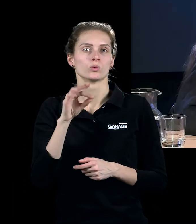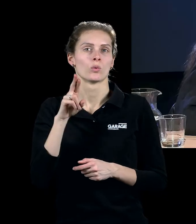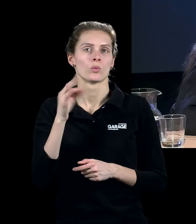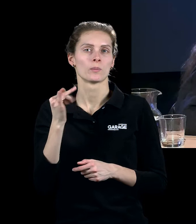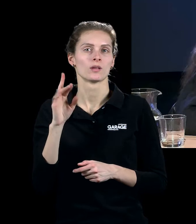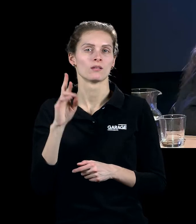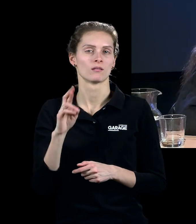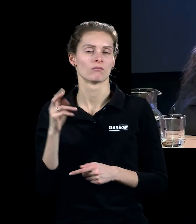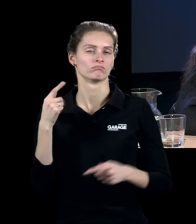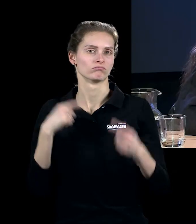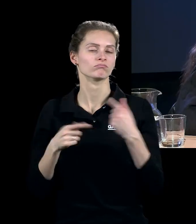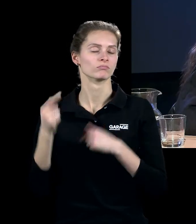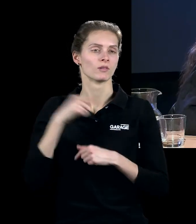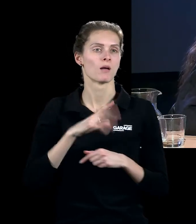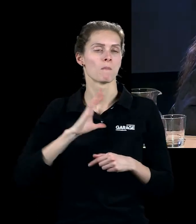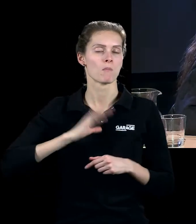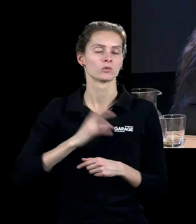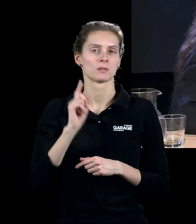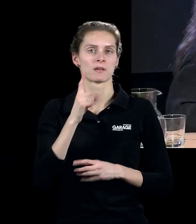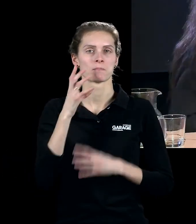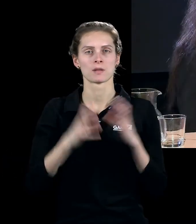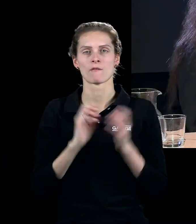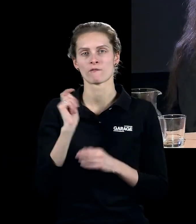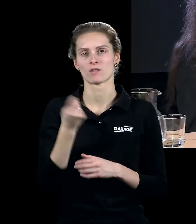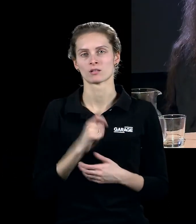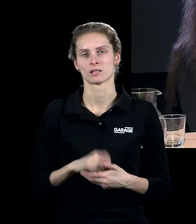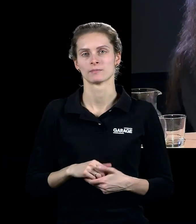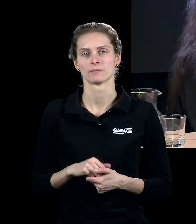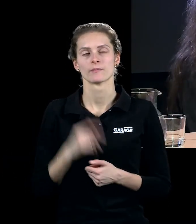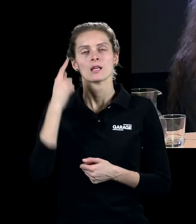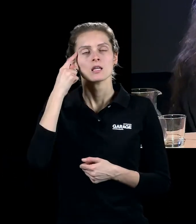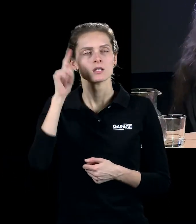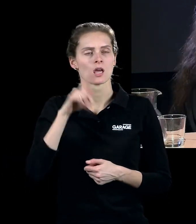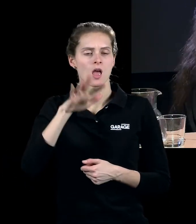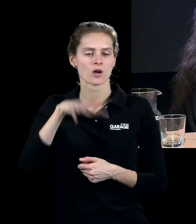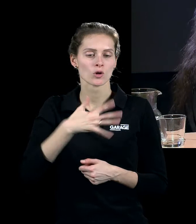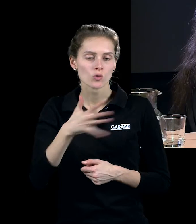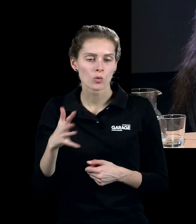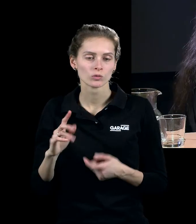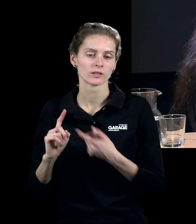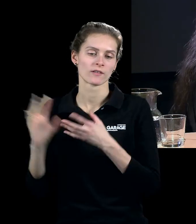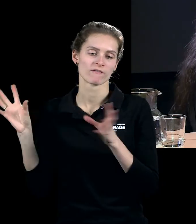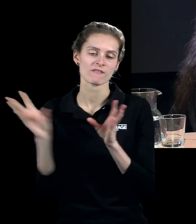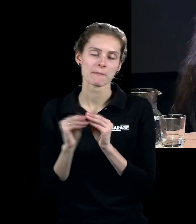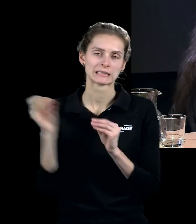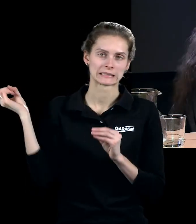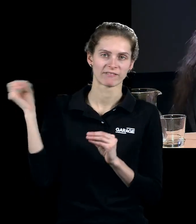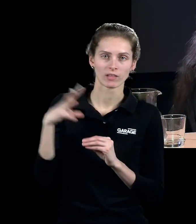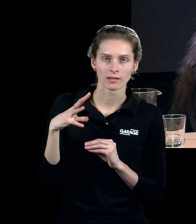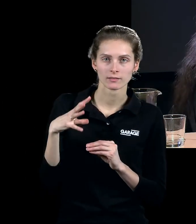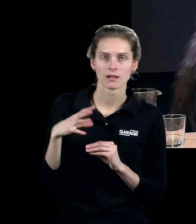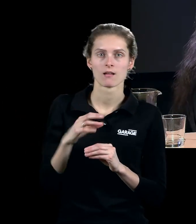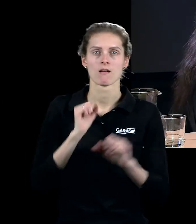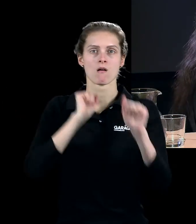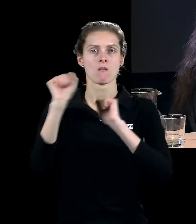после Первой мировой войны. И идея решетки и света, идея у